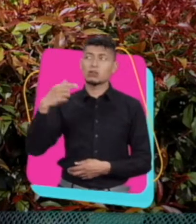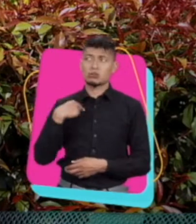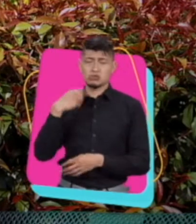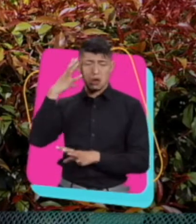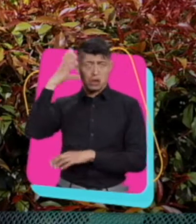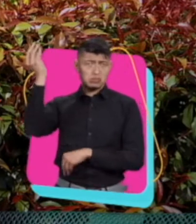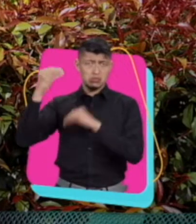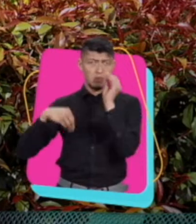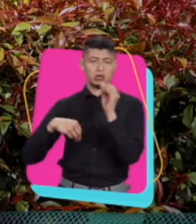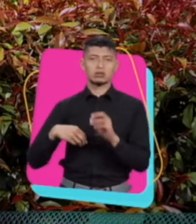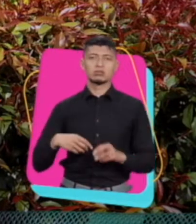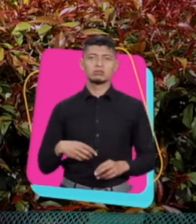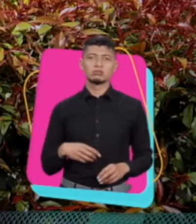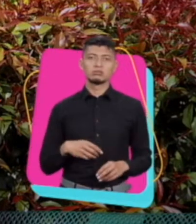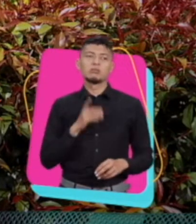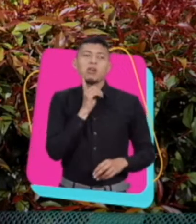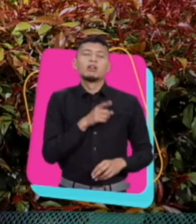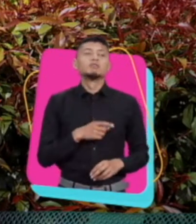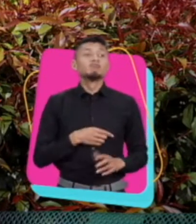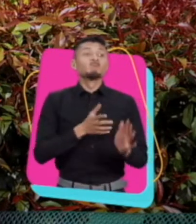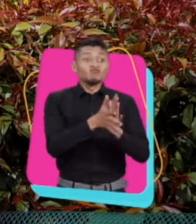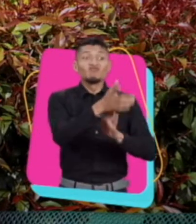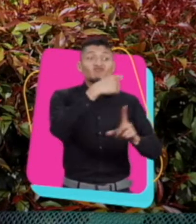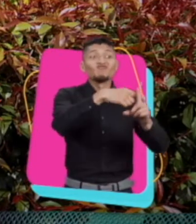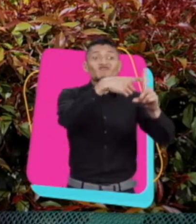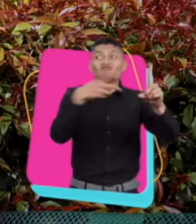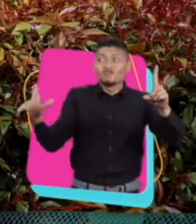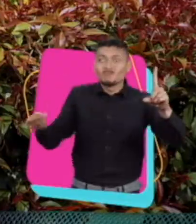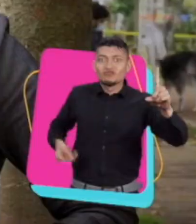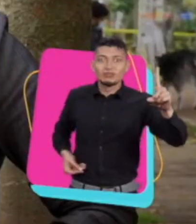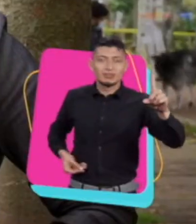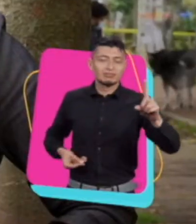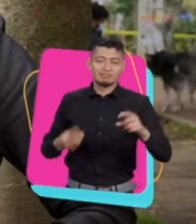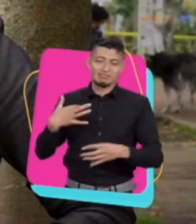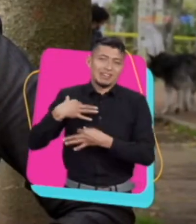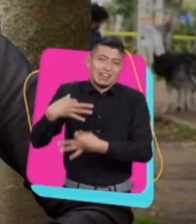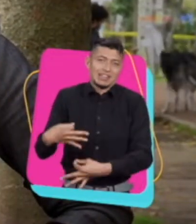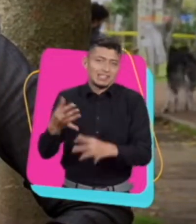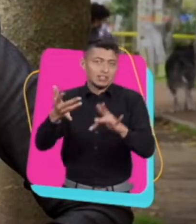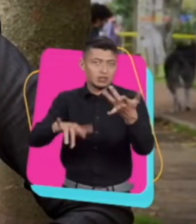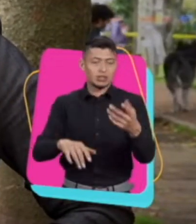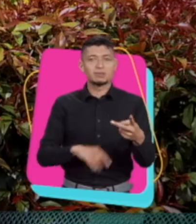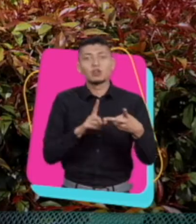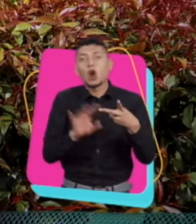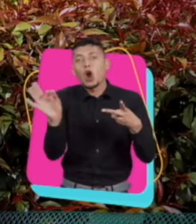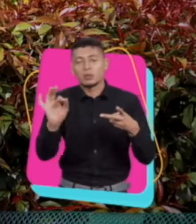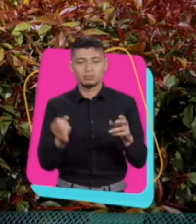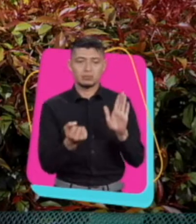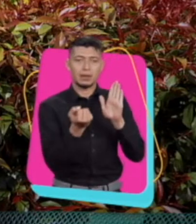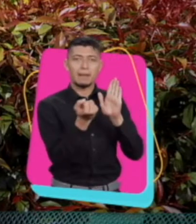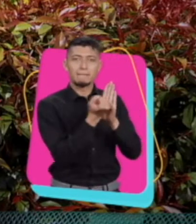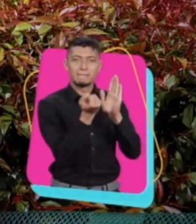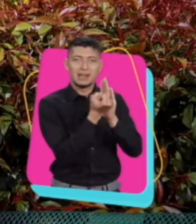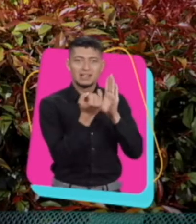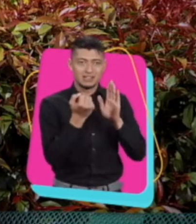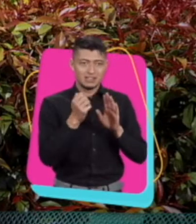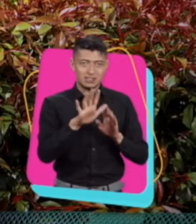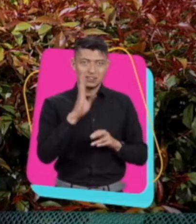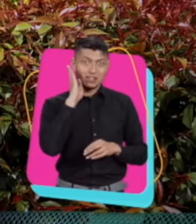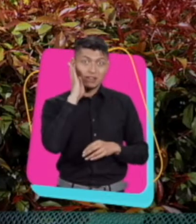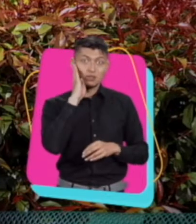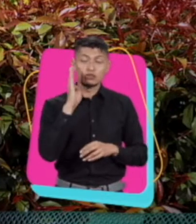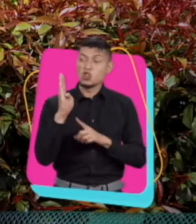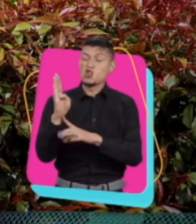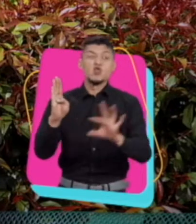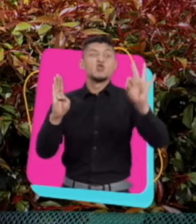político con el que no estoy de acuerdo solo porque me están pagando, ya no es ético. Promover una marca de teléfonos